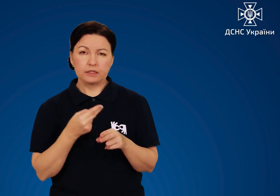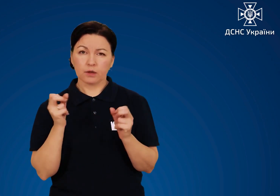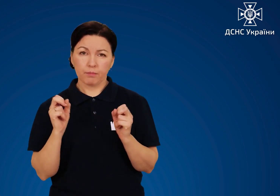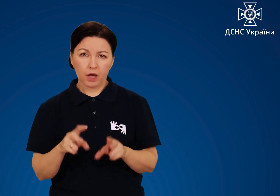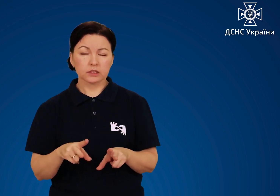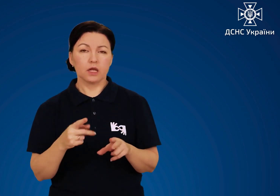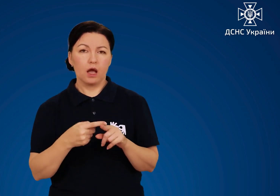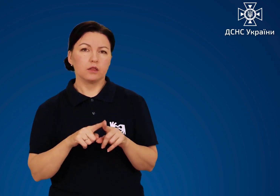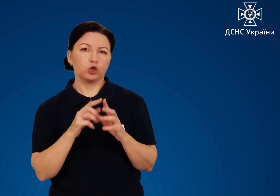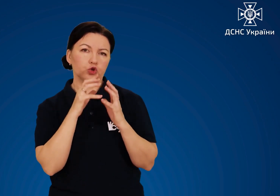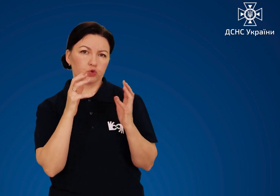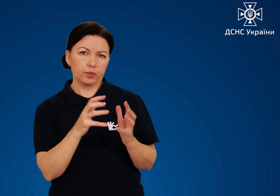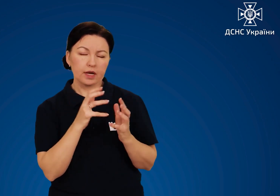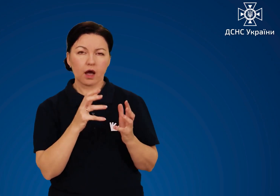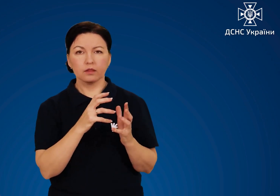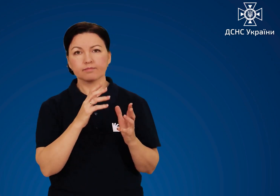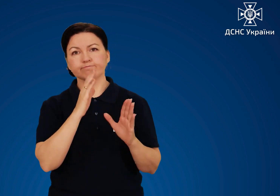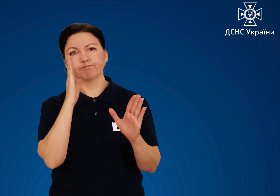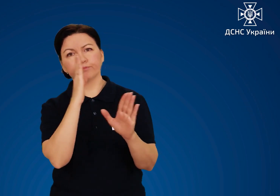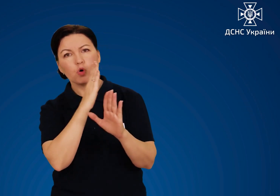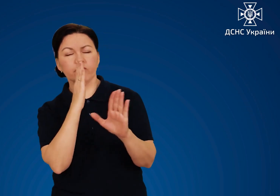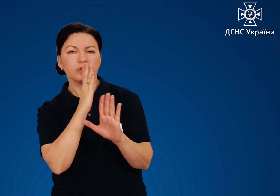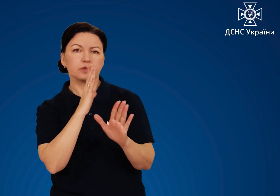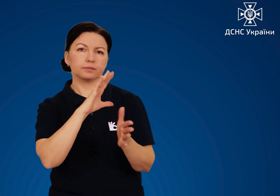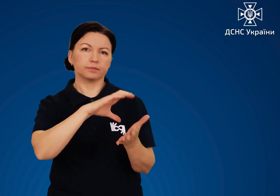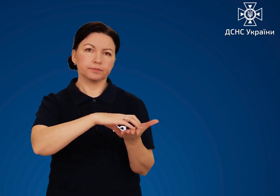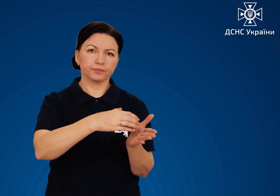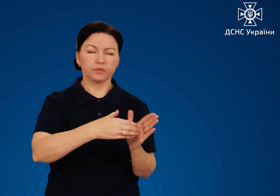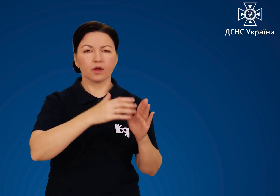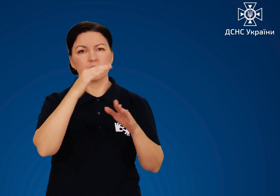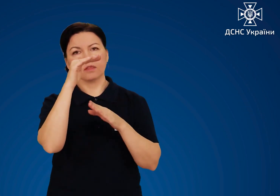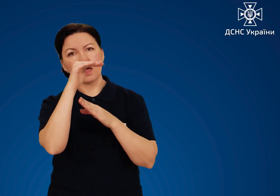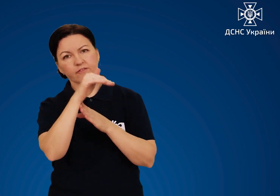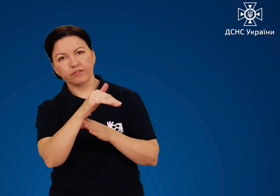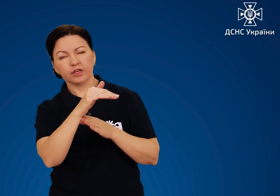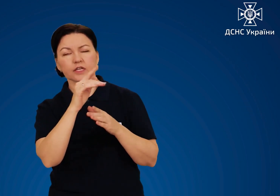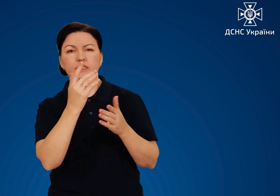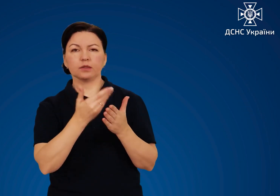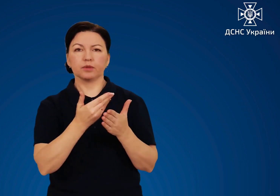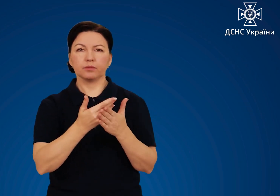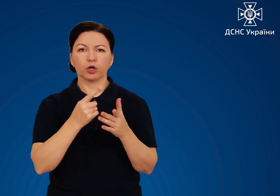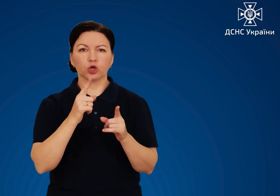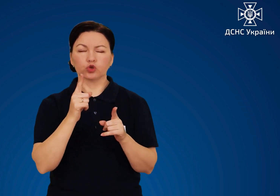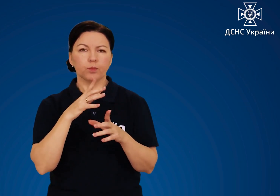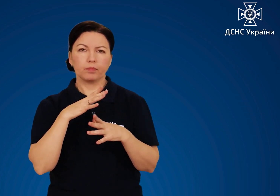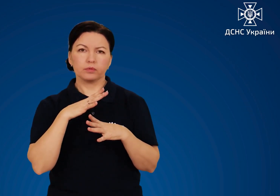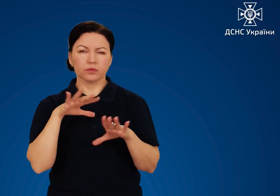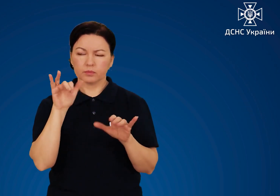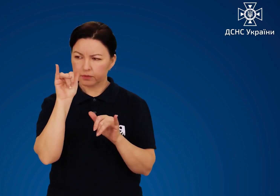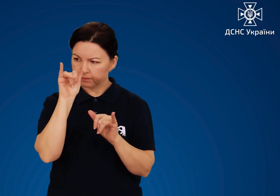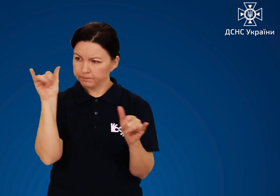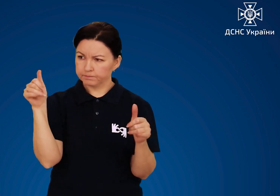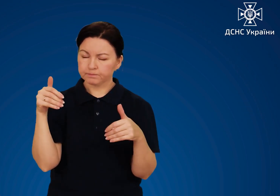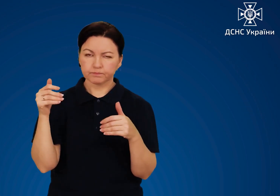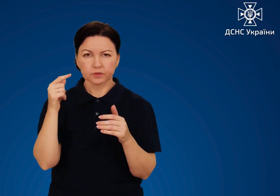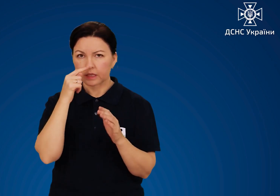Найбезпечніше зберігати у провітрюваній окремо розташованій зоні з навісом, з обмеженим